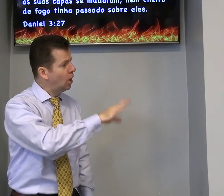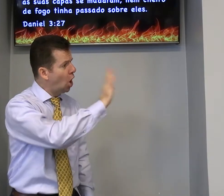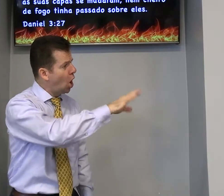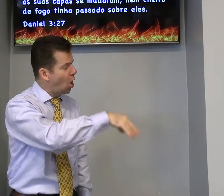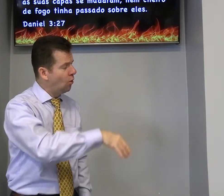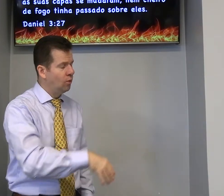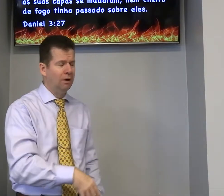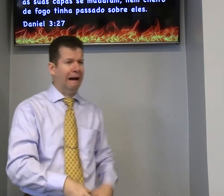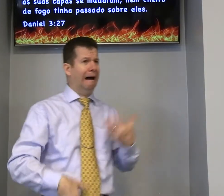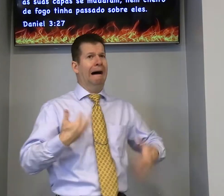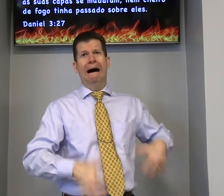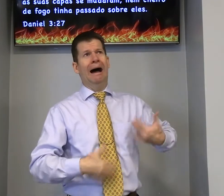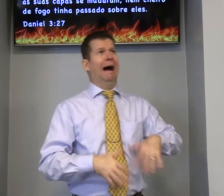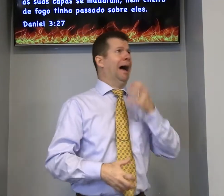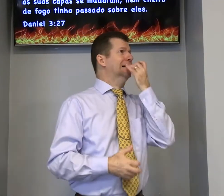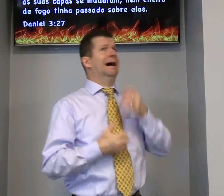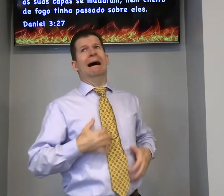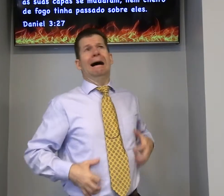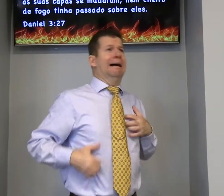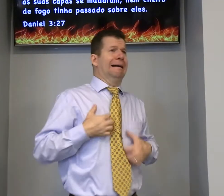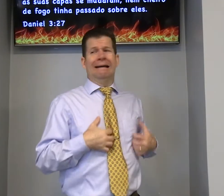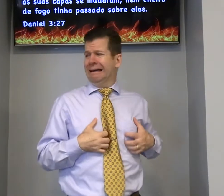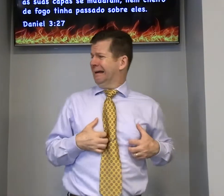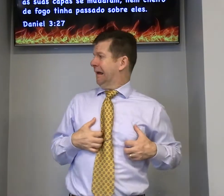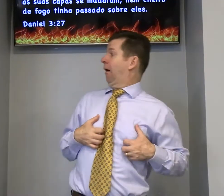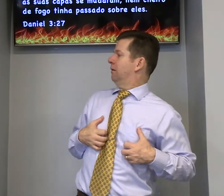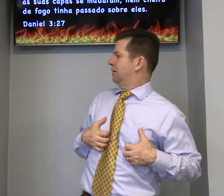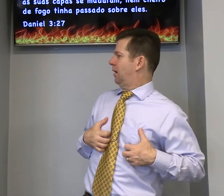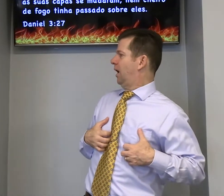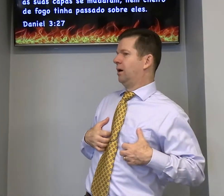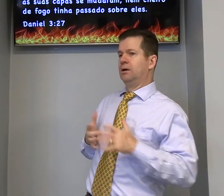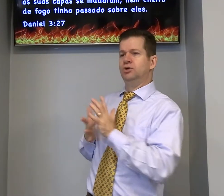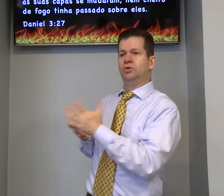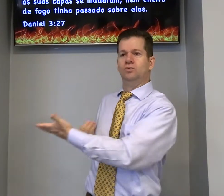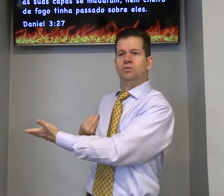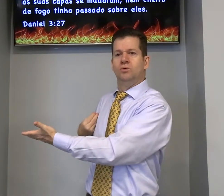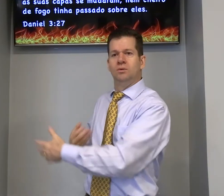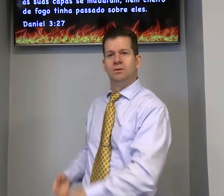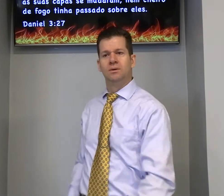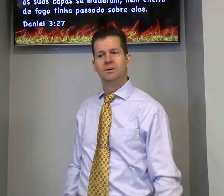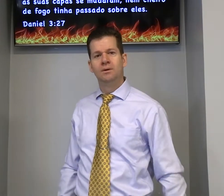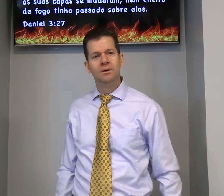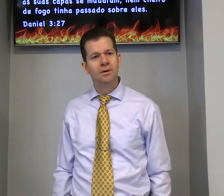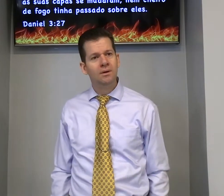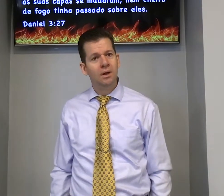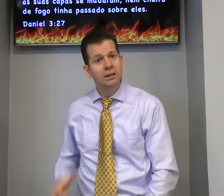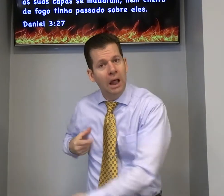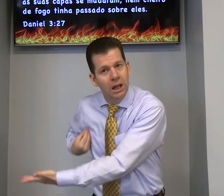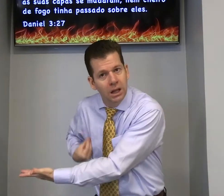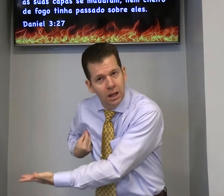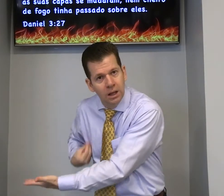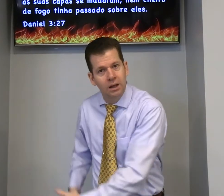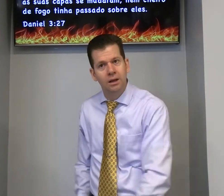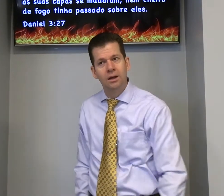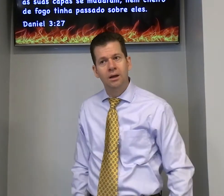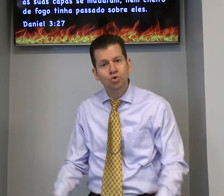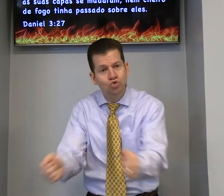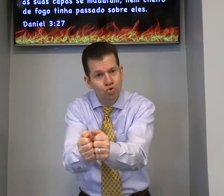Jesus está tocando você e você está chorando e gritando e esquece Jesus ao seu lado ele está vivo com